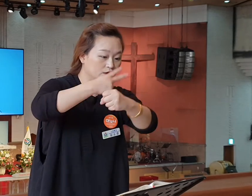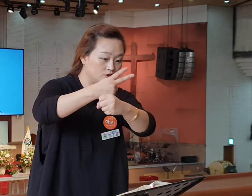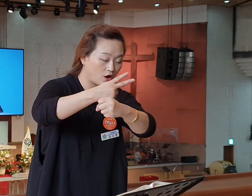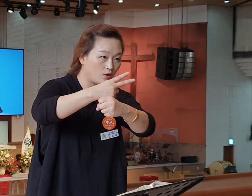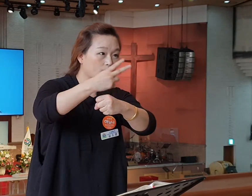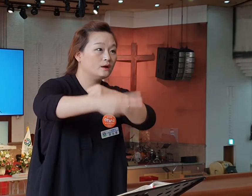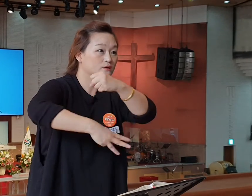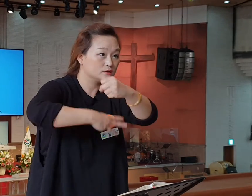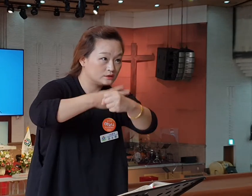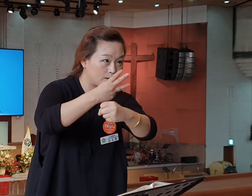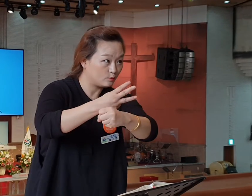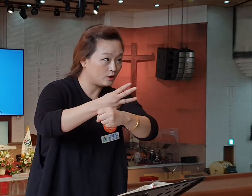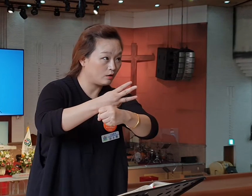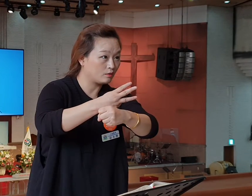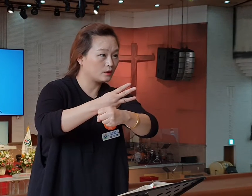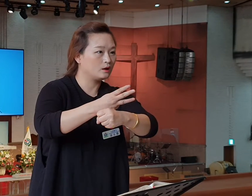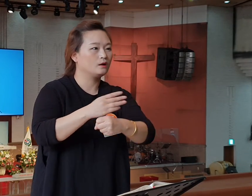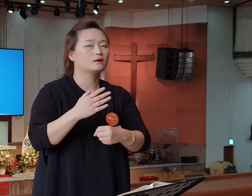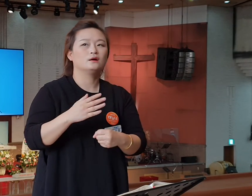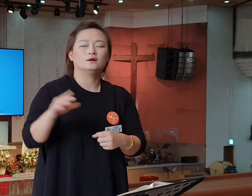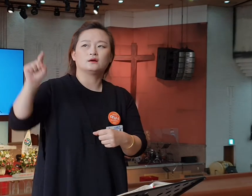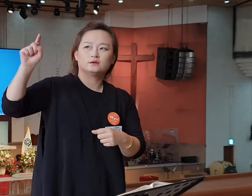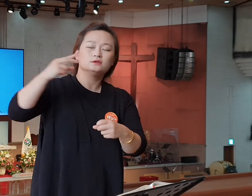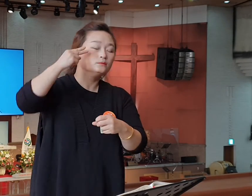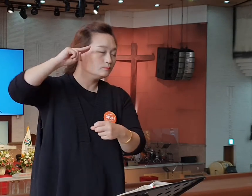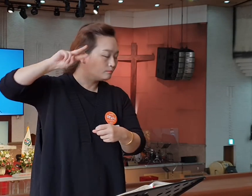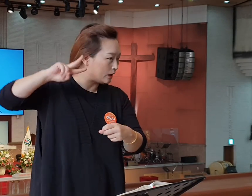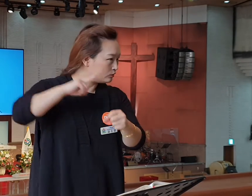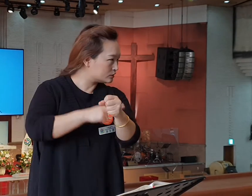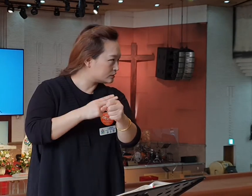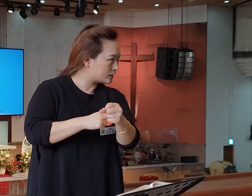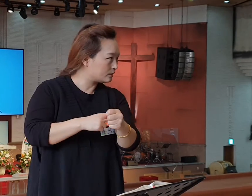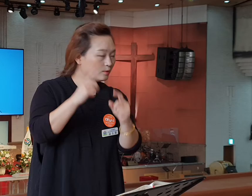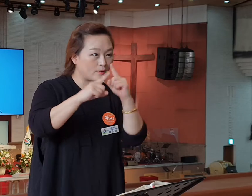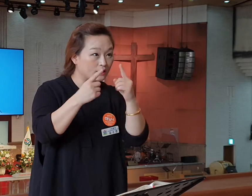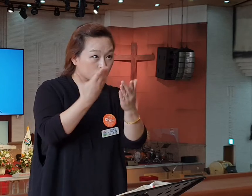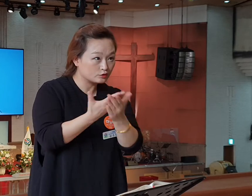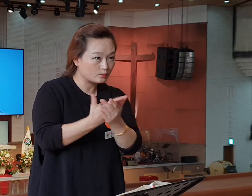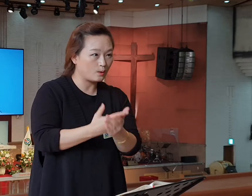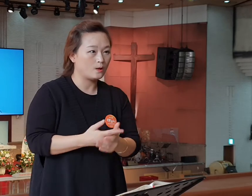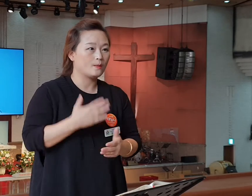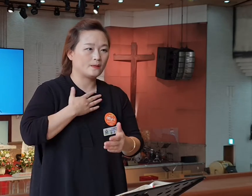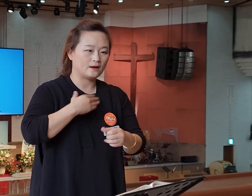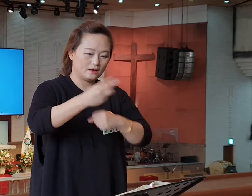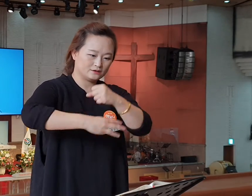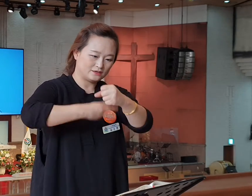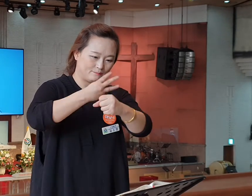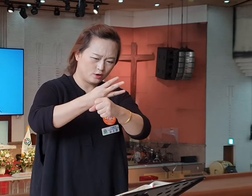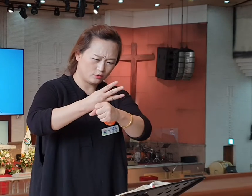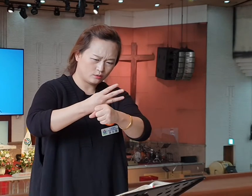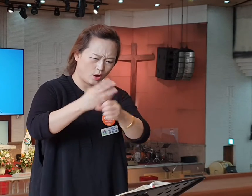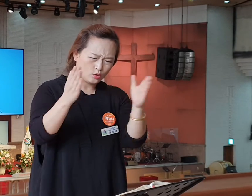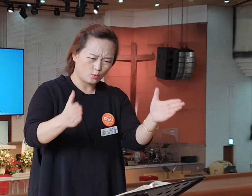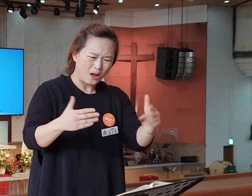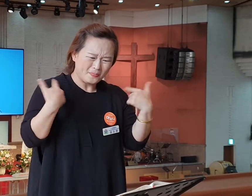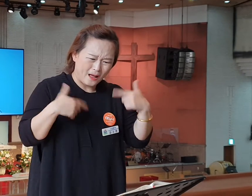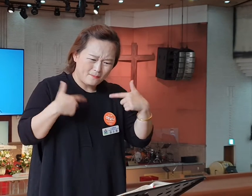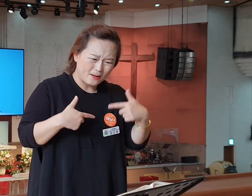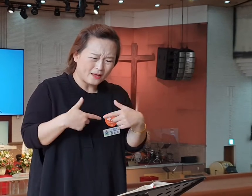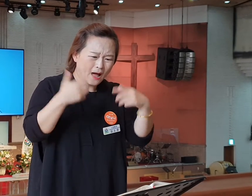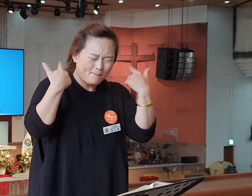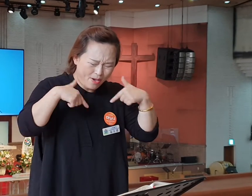나중에 바울이 회고하는 걸 보면 내가 3년 동안을 에베소에서 날마다 매일매일 눈물로 가르쳤대요.